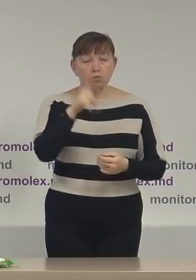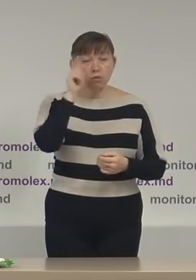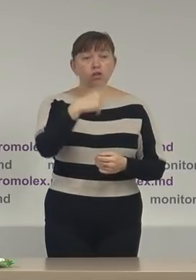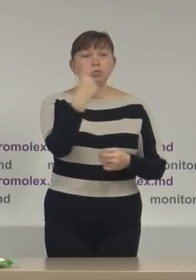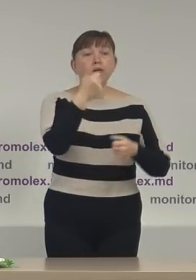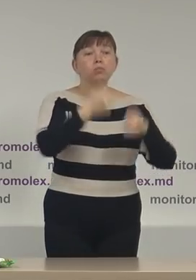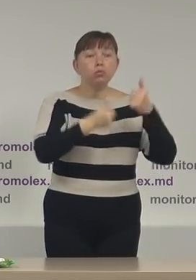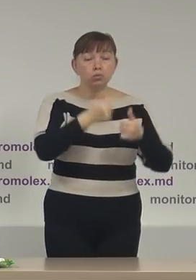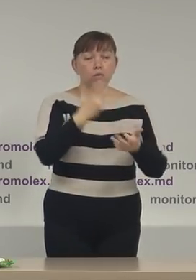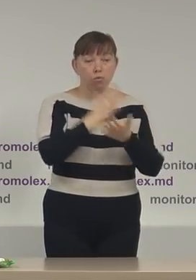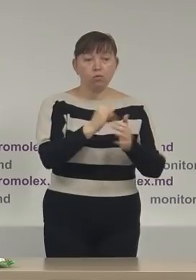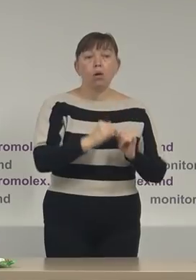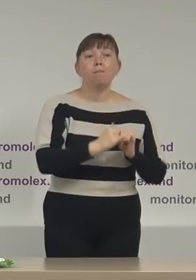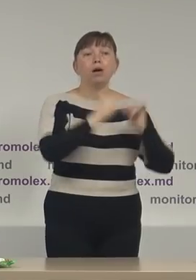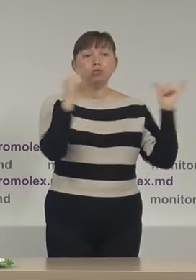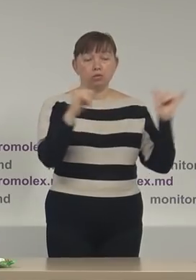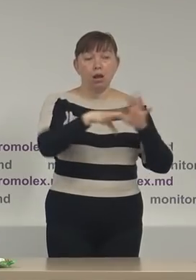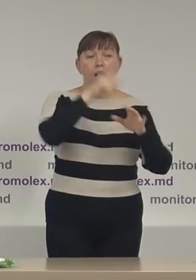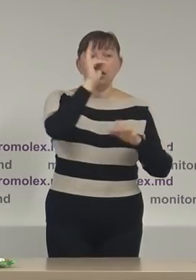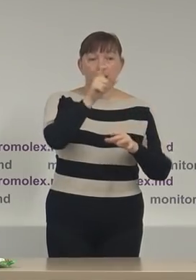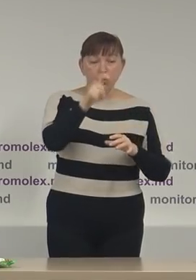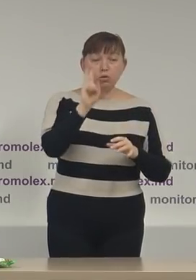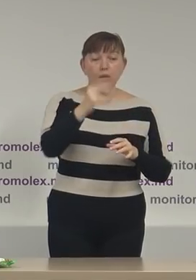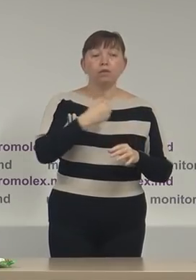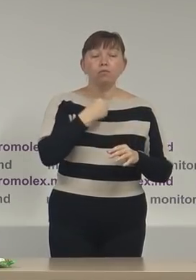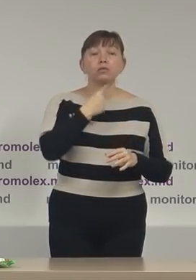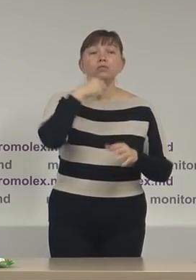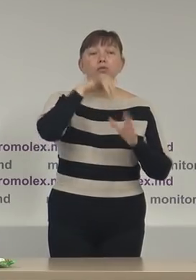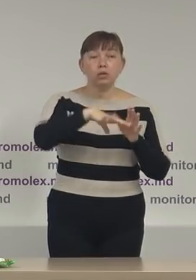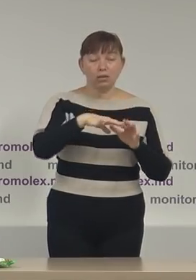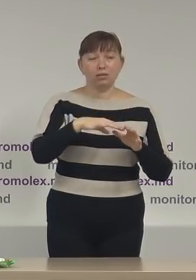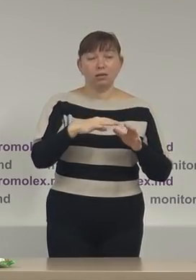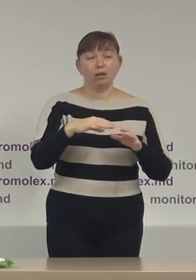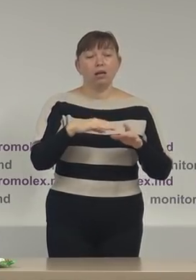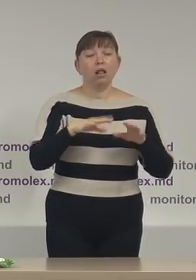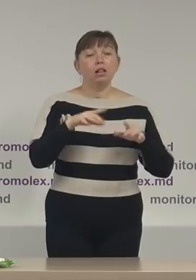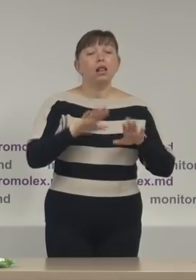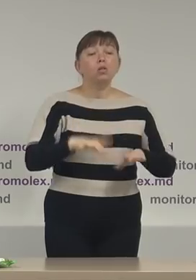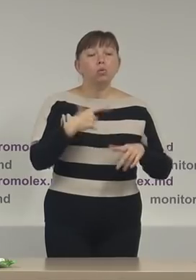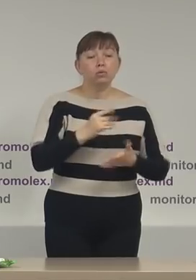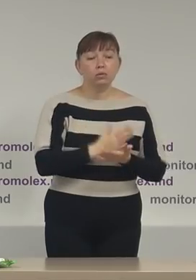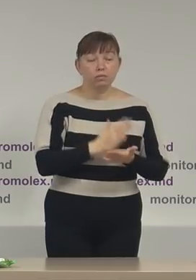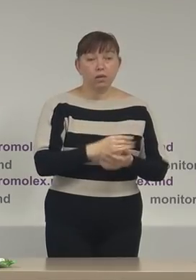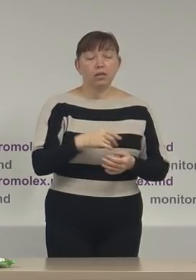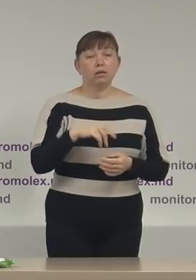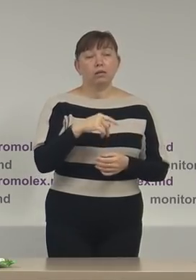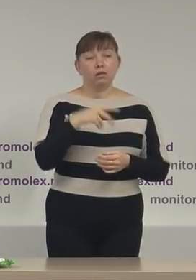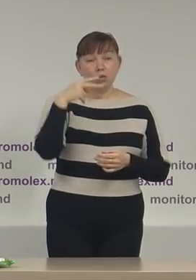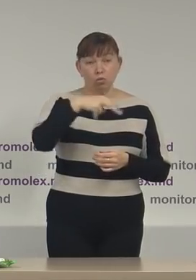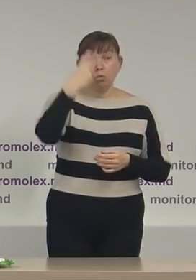primul tur o măjărare a numărului de alegători care vor să votească la locul aflării în anul primul tur 2020